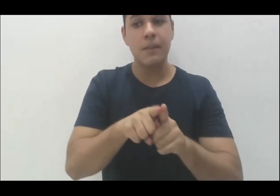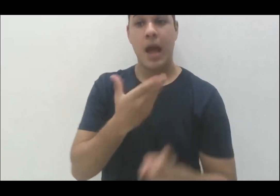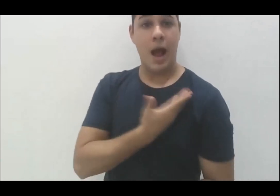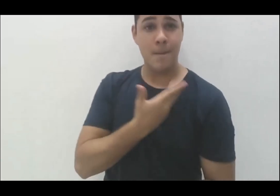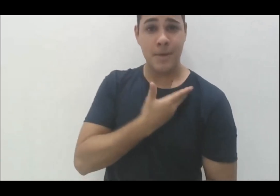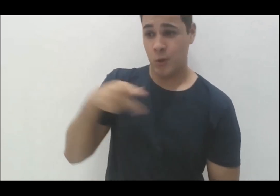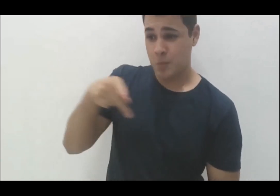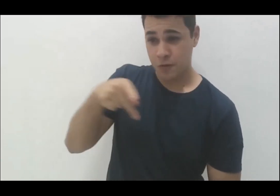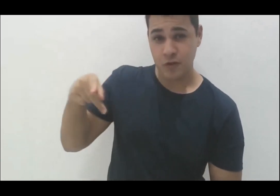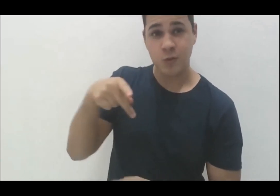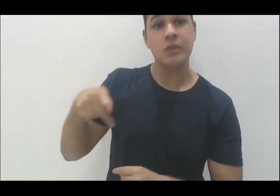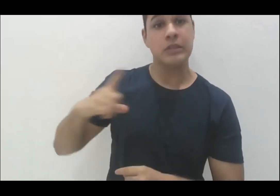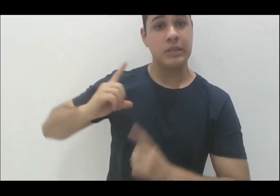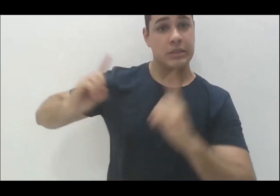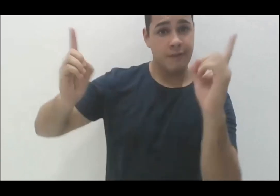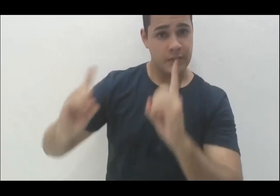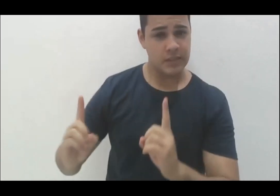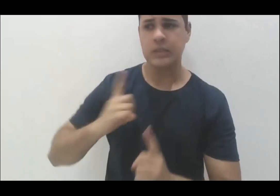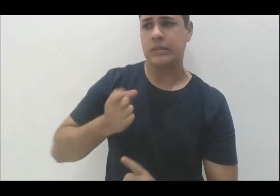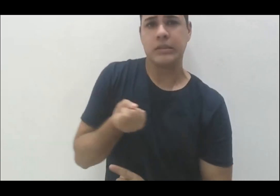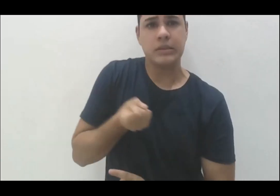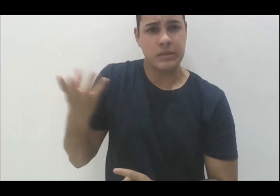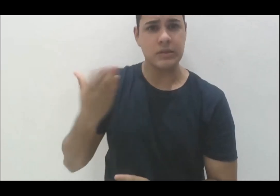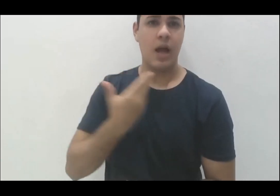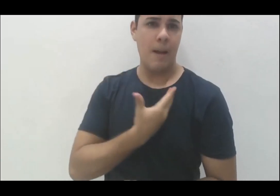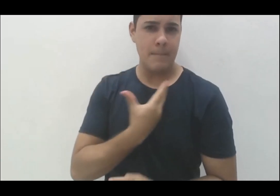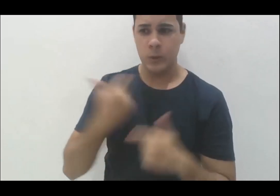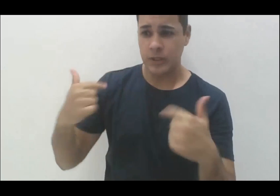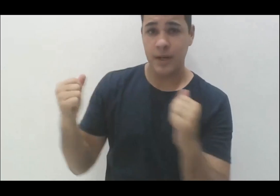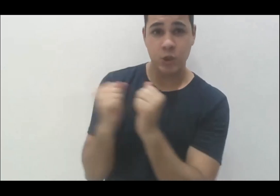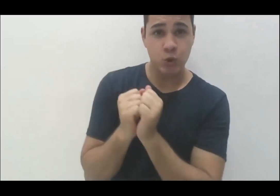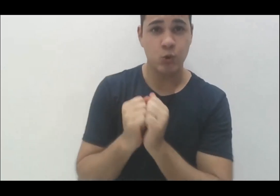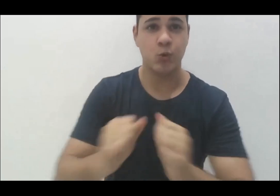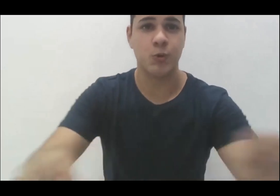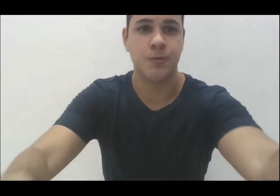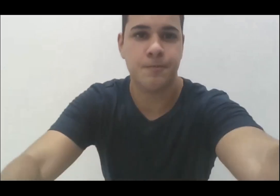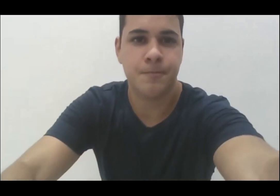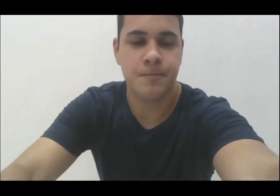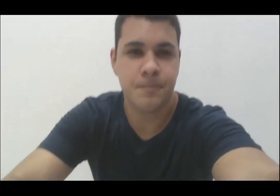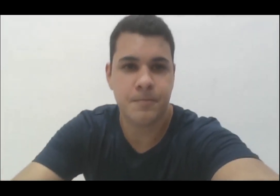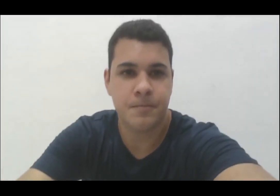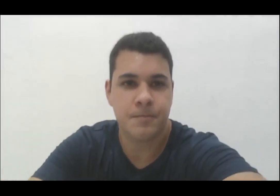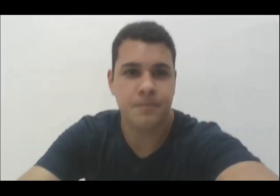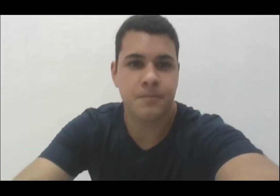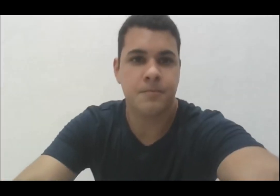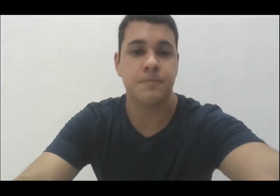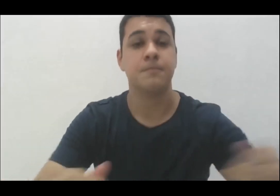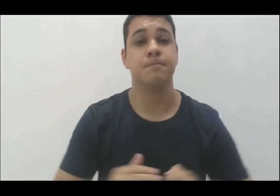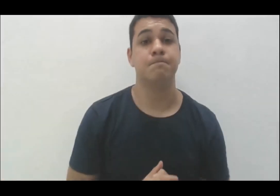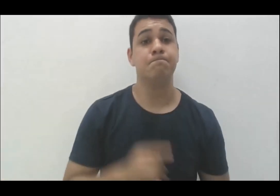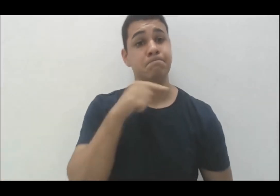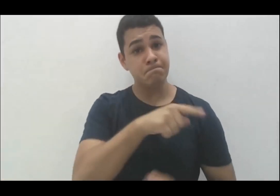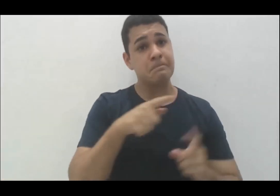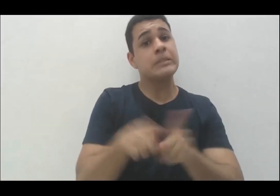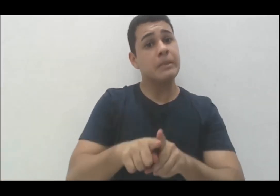alguma deficiência, porque a gente tem vários colegas que trabalham conosco e que também se beneficiam